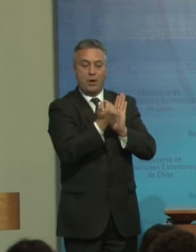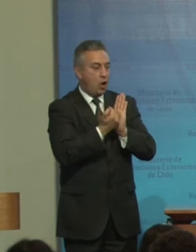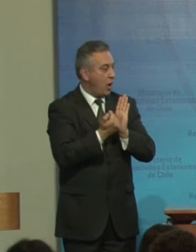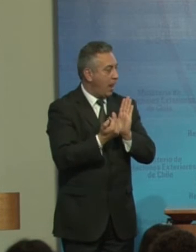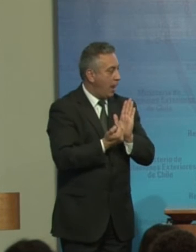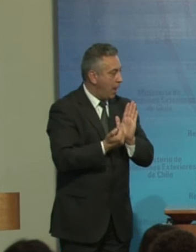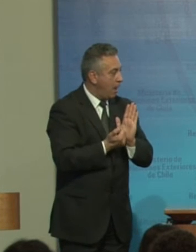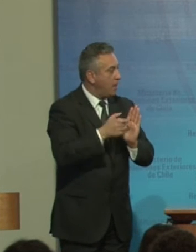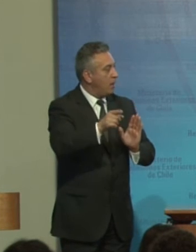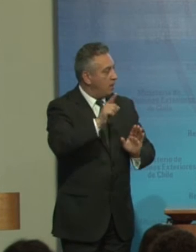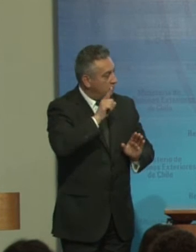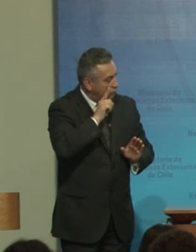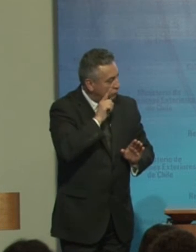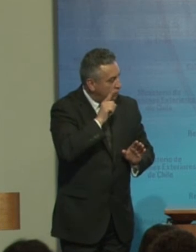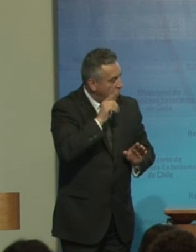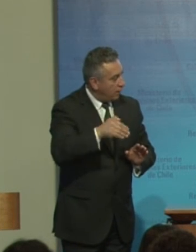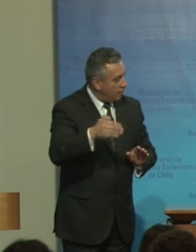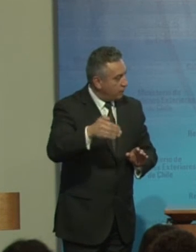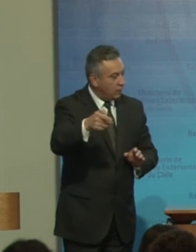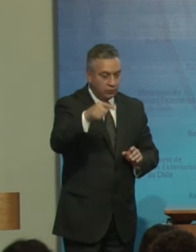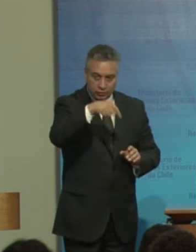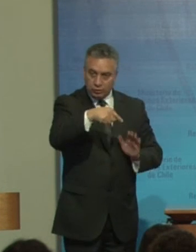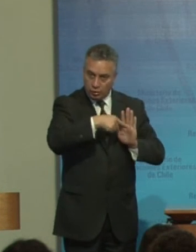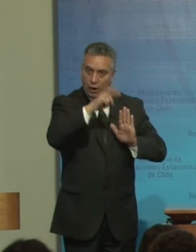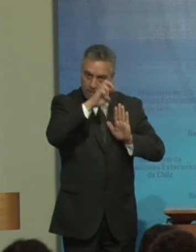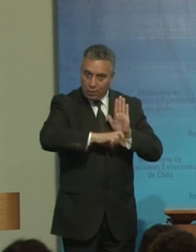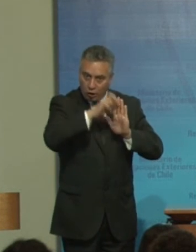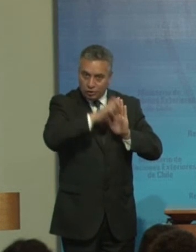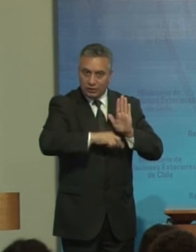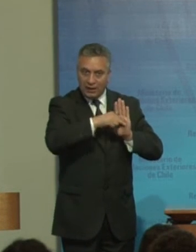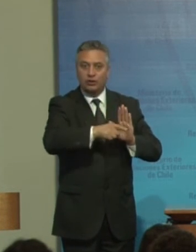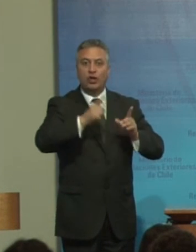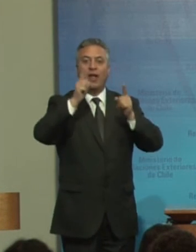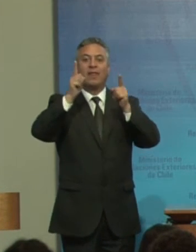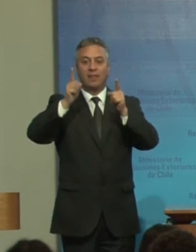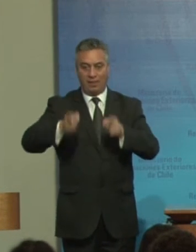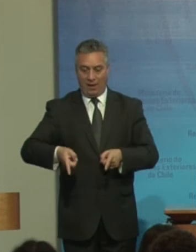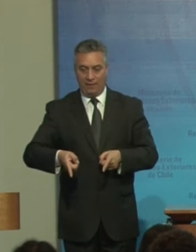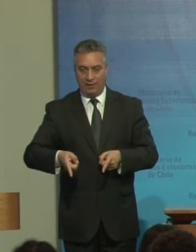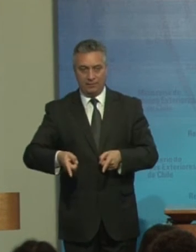Que van Con estos proyectos Se deben